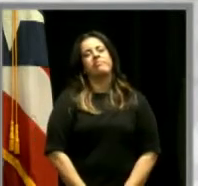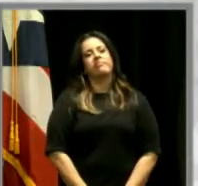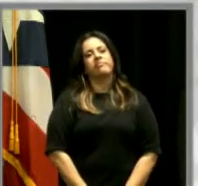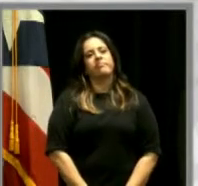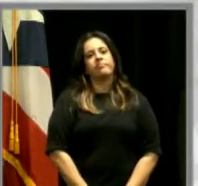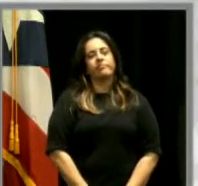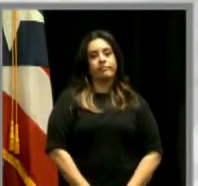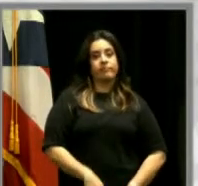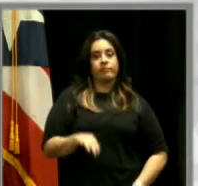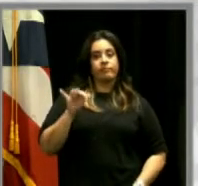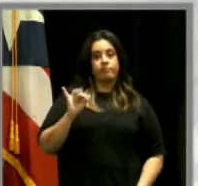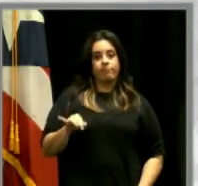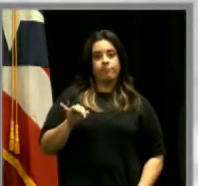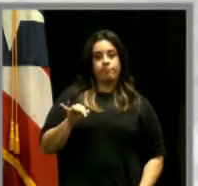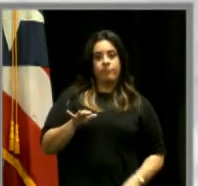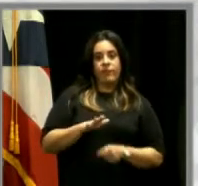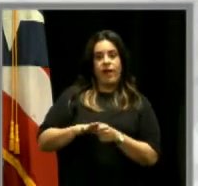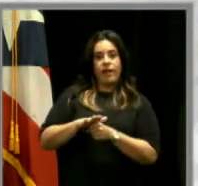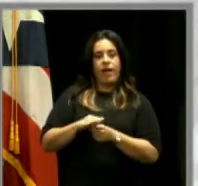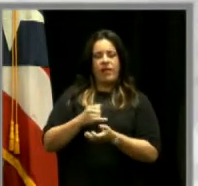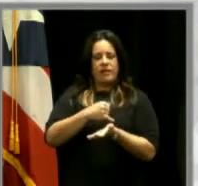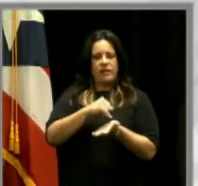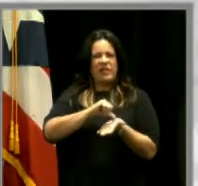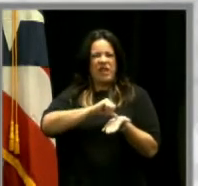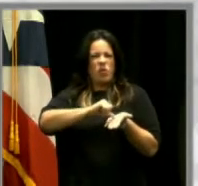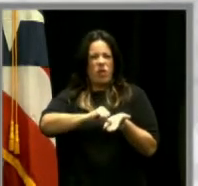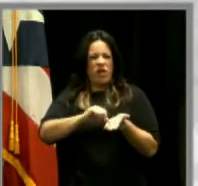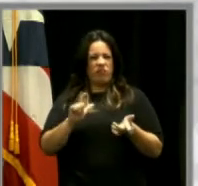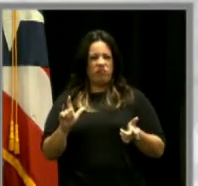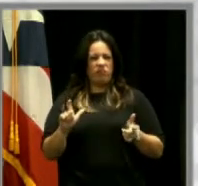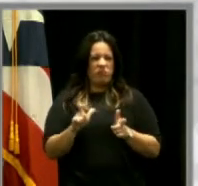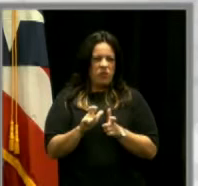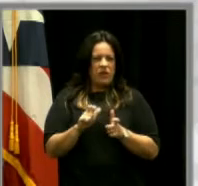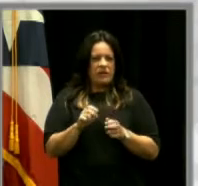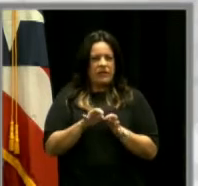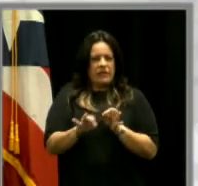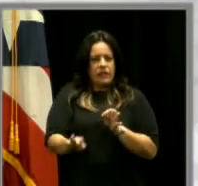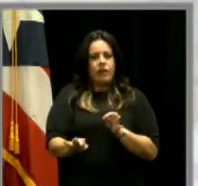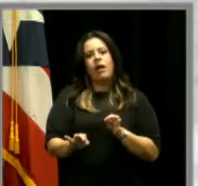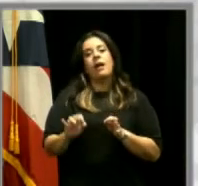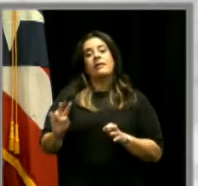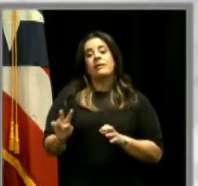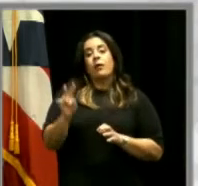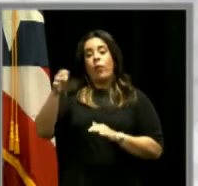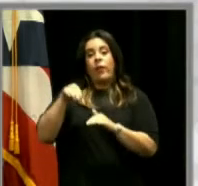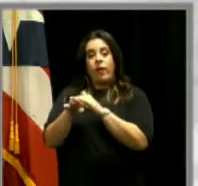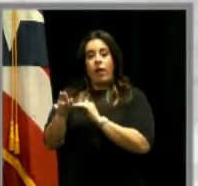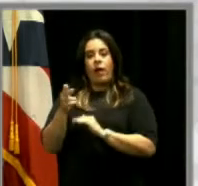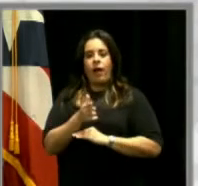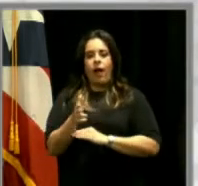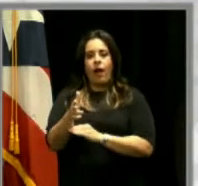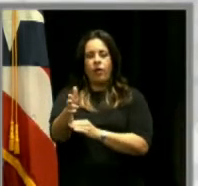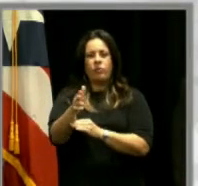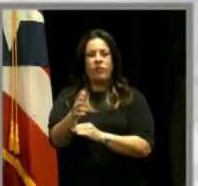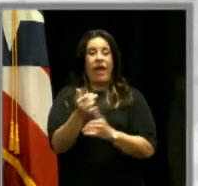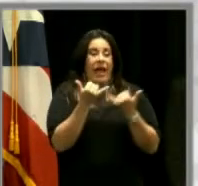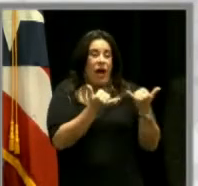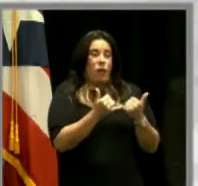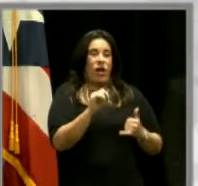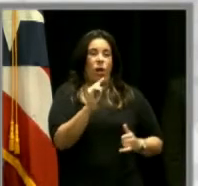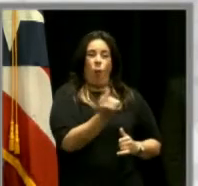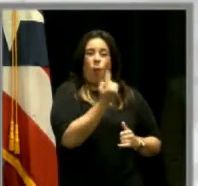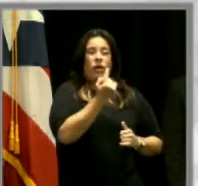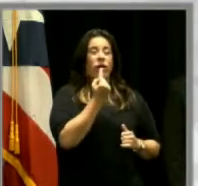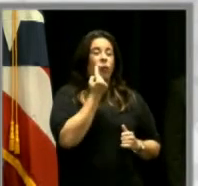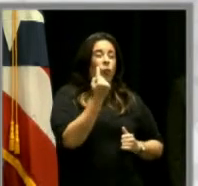Esta es el área de cirugía menor, entrada secundaria de vehículos, que actualmente solamente tiene una entrada y salida del hospital.